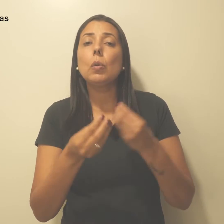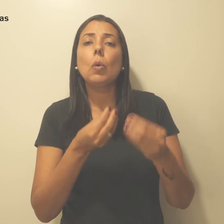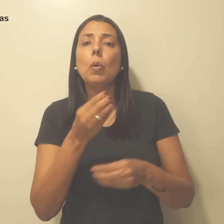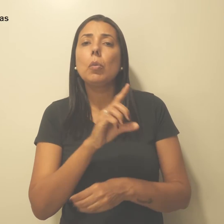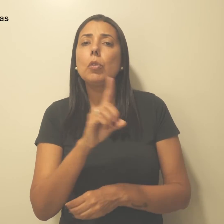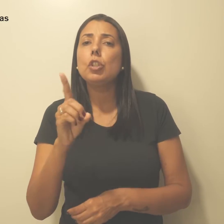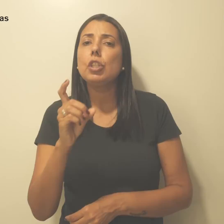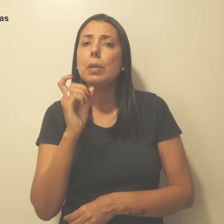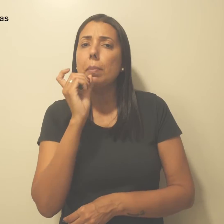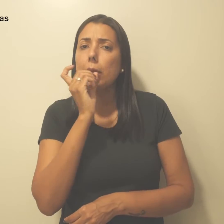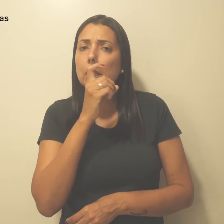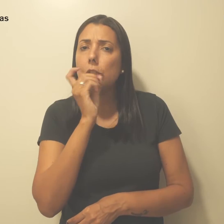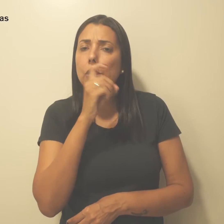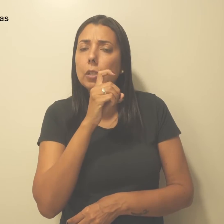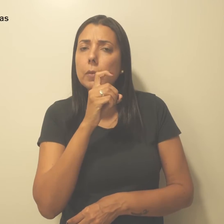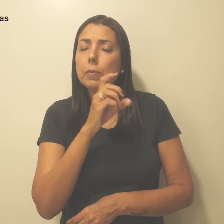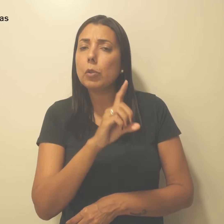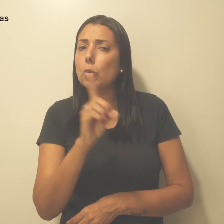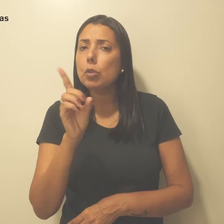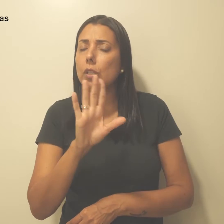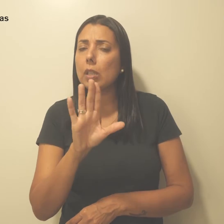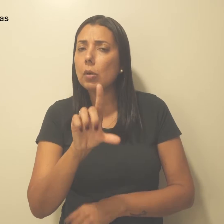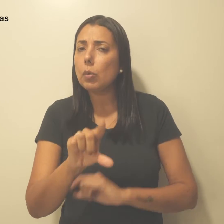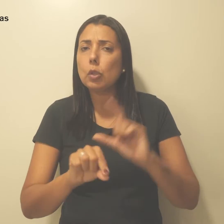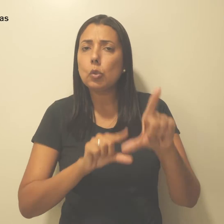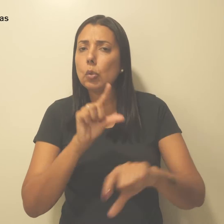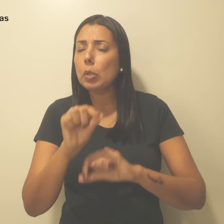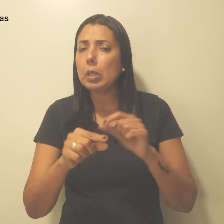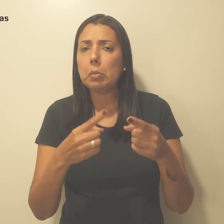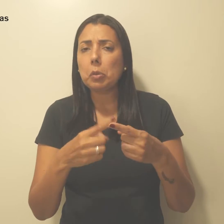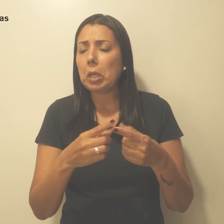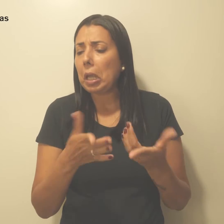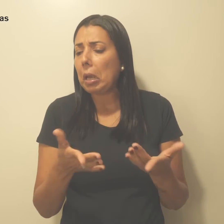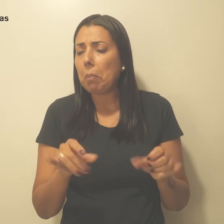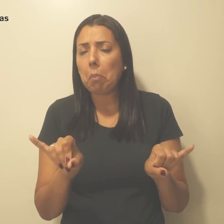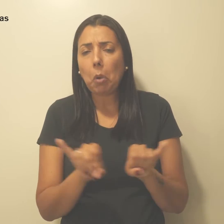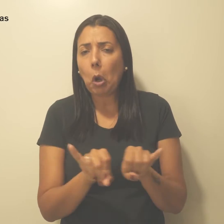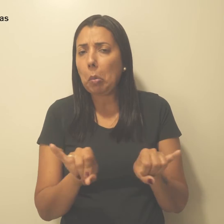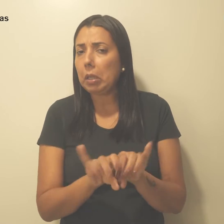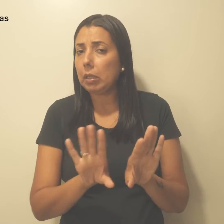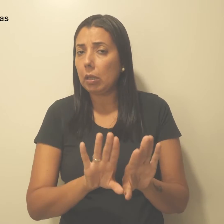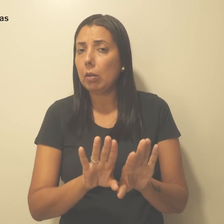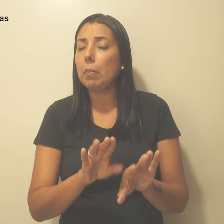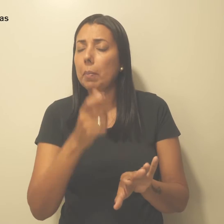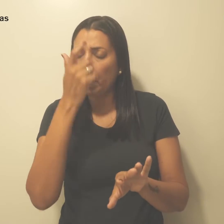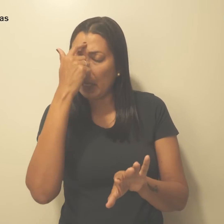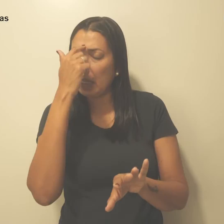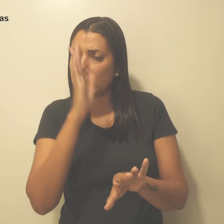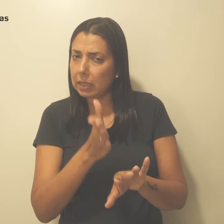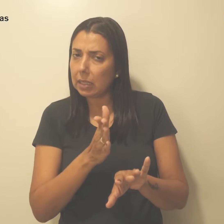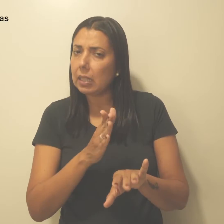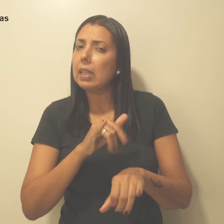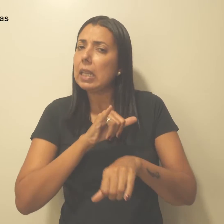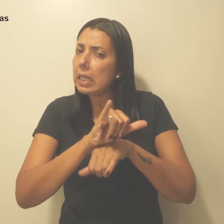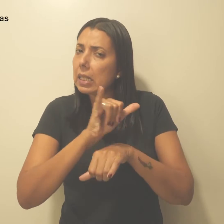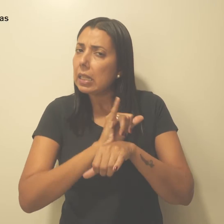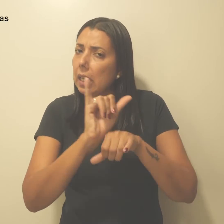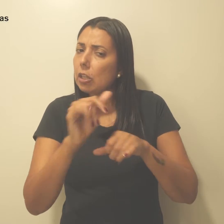da Mentira. A data não foi escolhida por acaso. Foi pensada estrategicamente para denunciar as